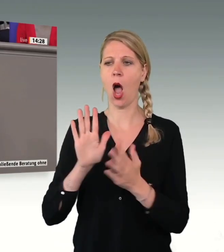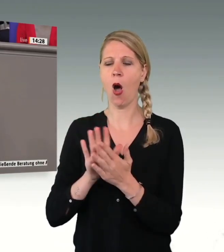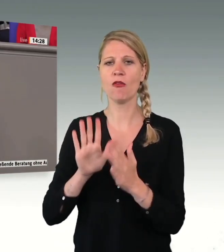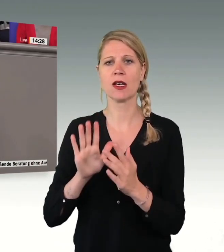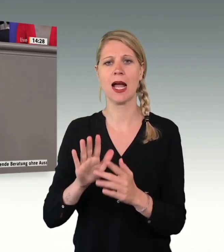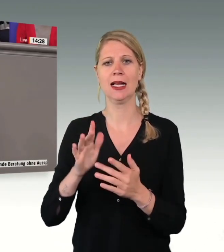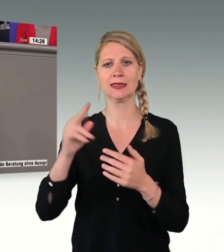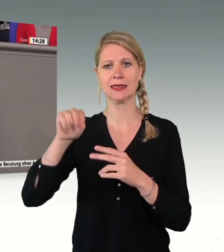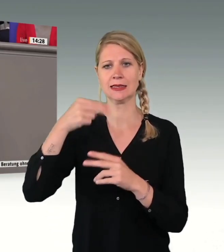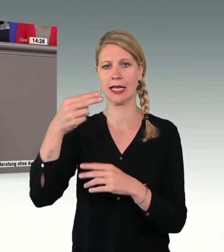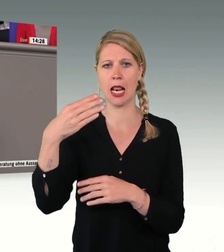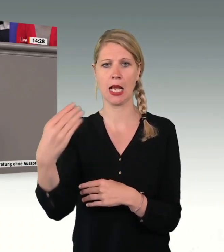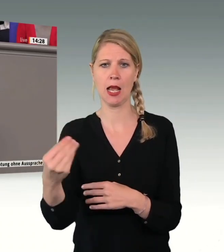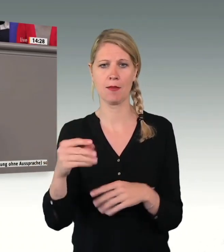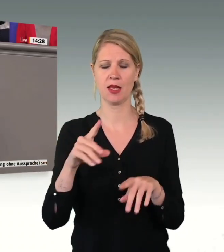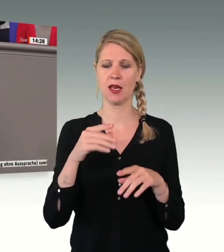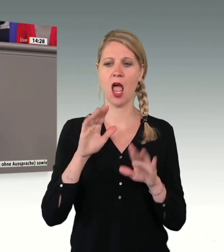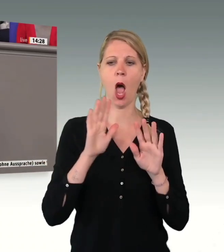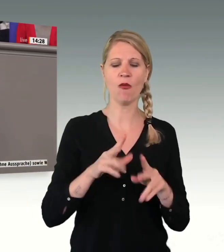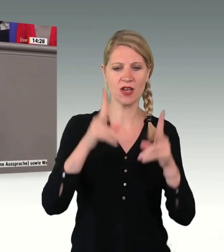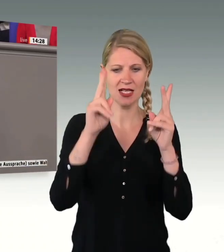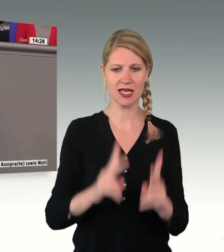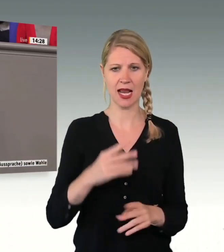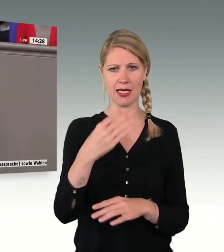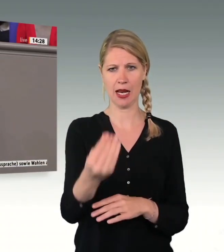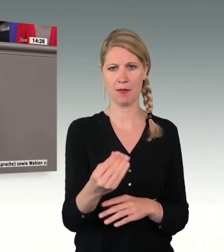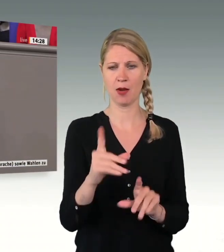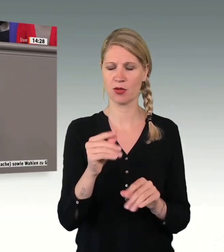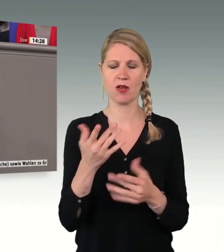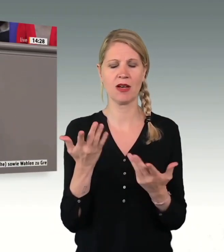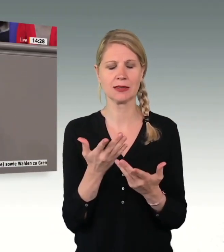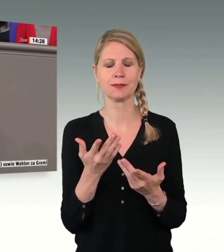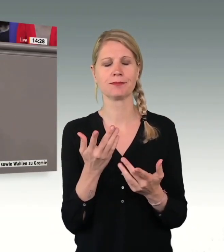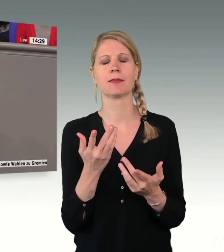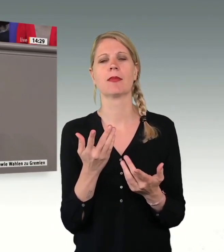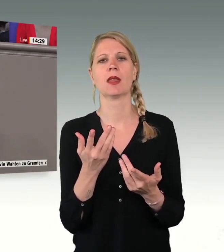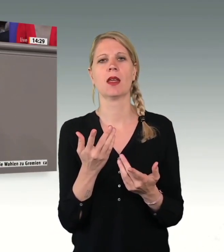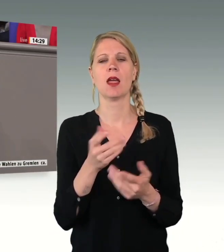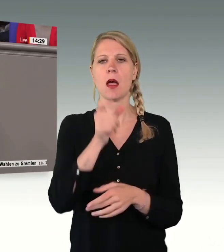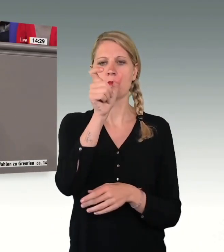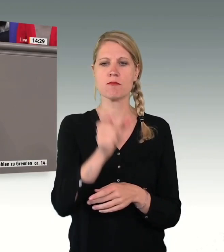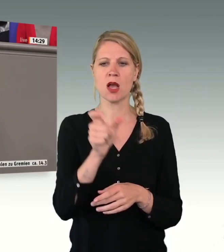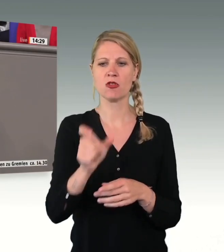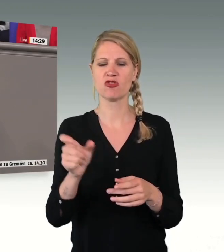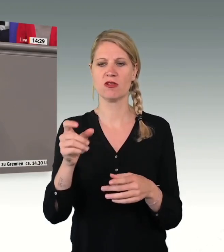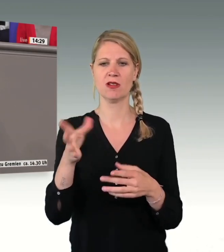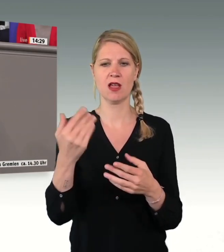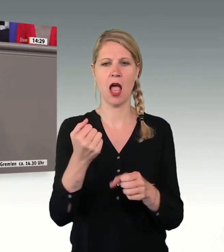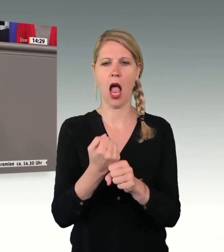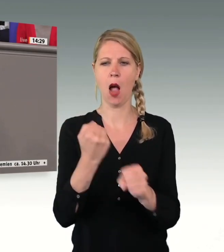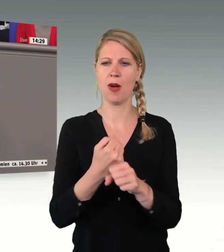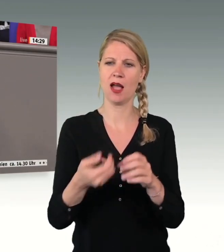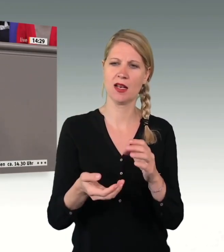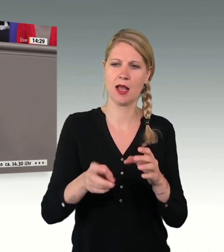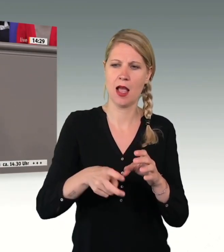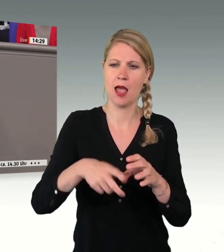Chancenaufenthaltsrecht. Oder anders ausgedrückt, wir wollen keine Abschiebung von Menschen aus ihrer Arbeit oder Ausbildung. Wir wollen keine